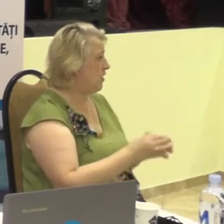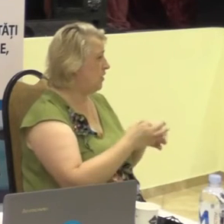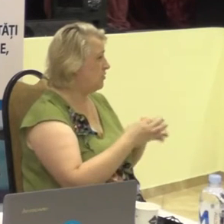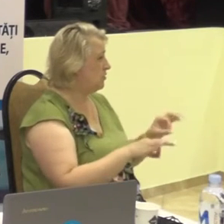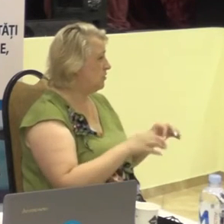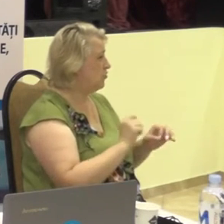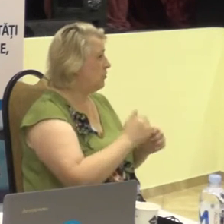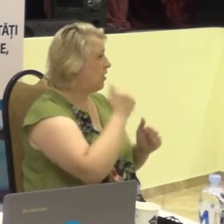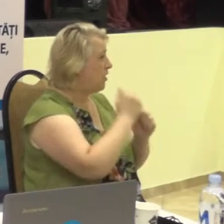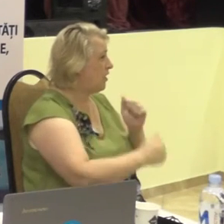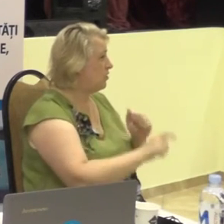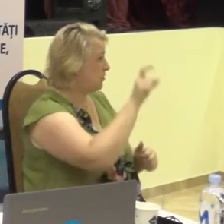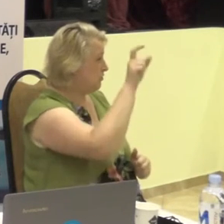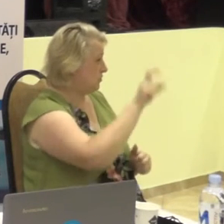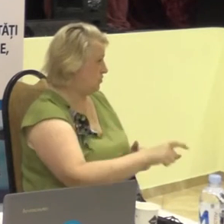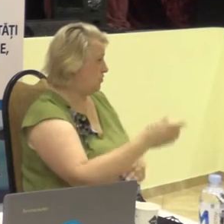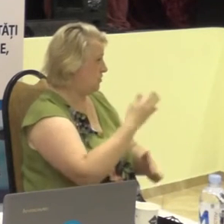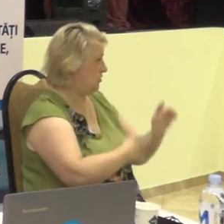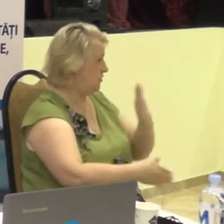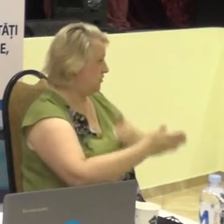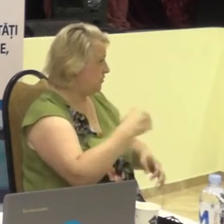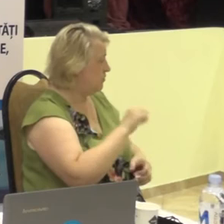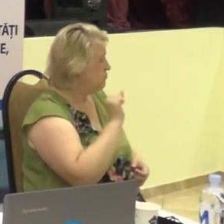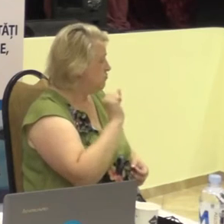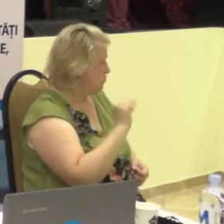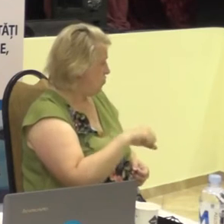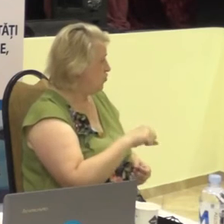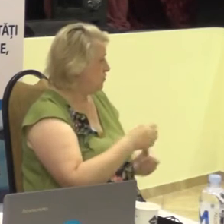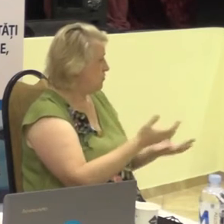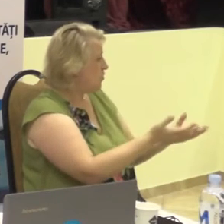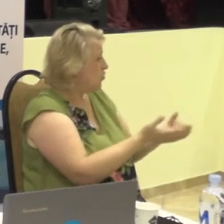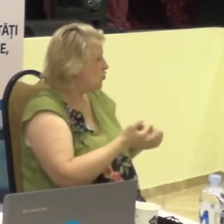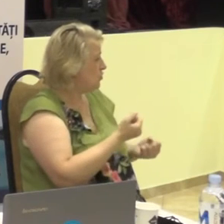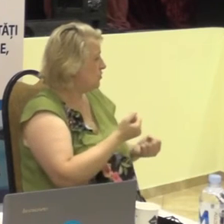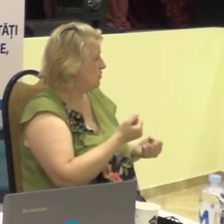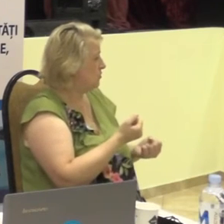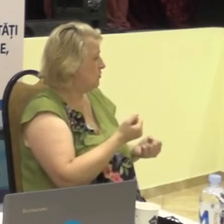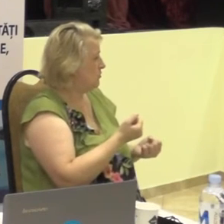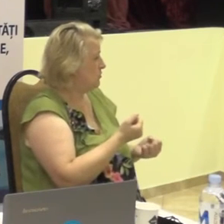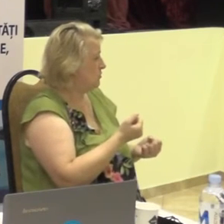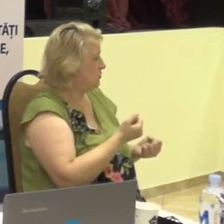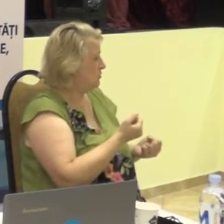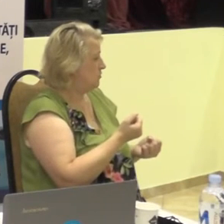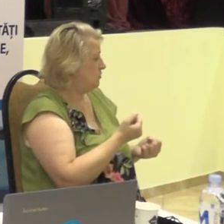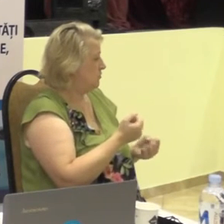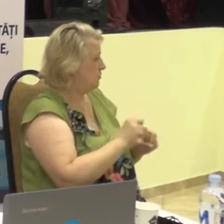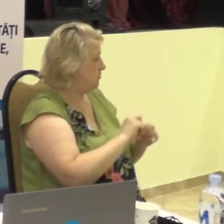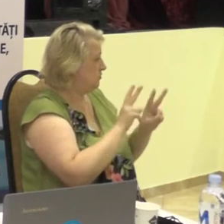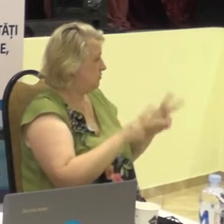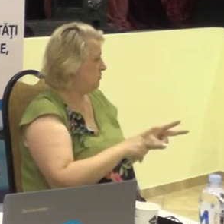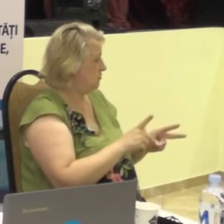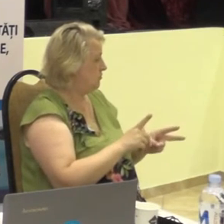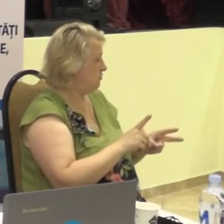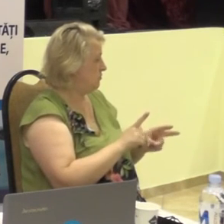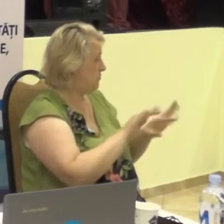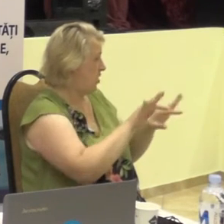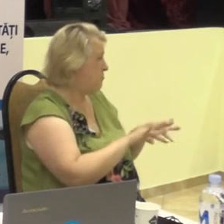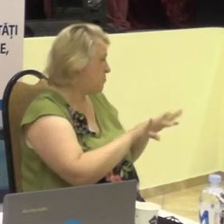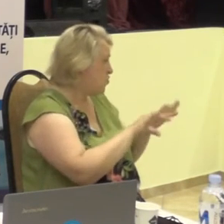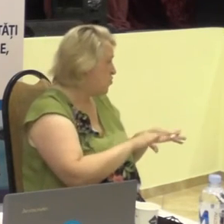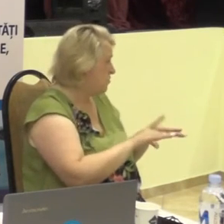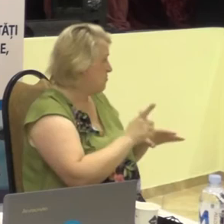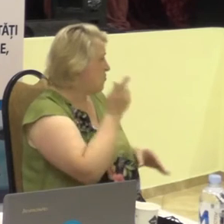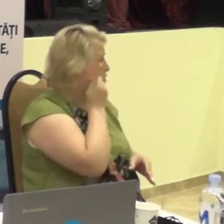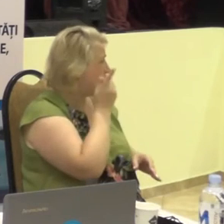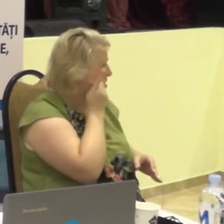ca fiecare persoană în debilități de auză să poți să dețină un aparat activ, un calculător, un